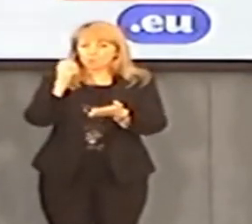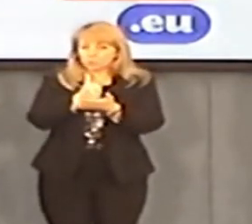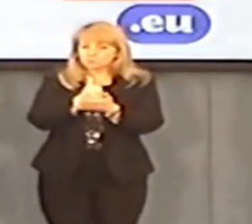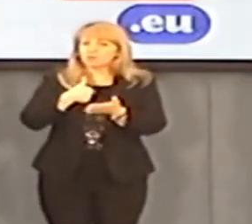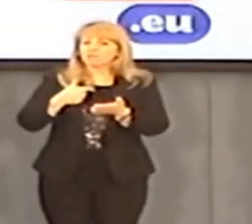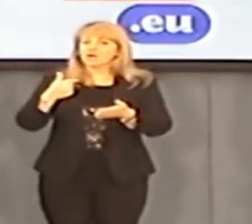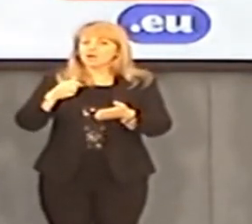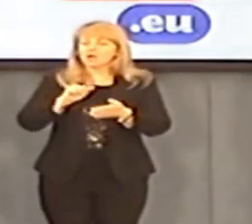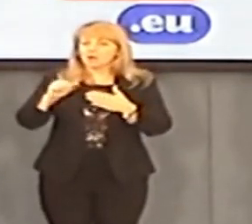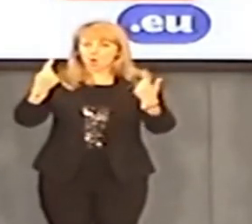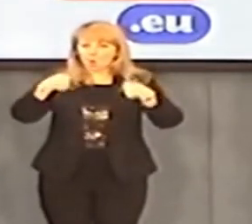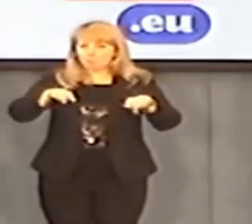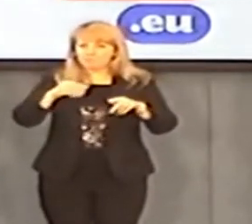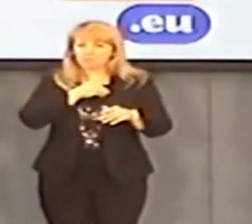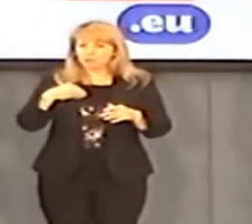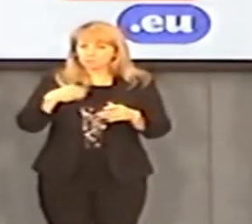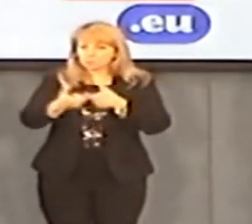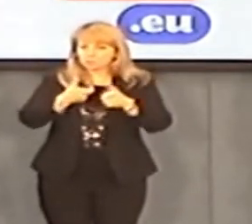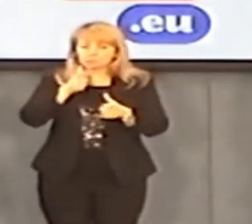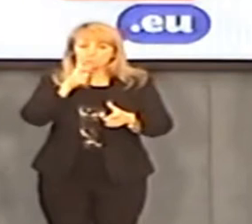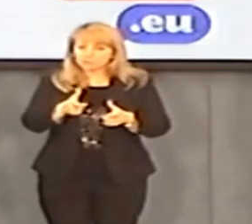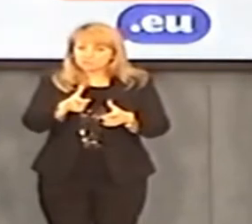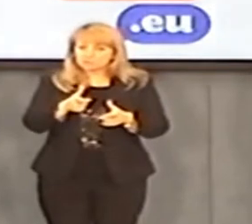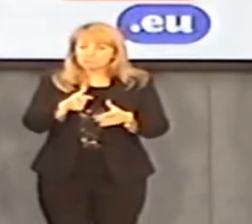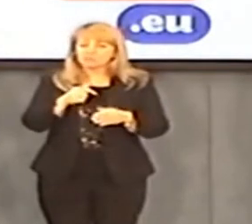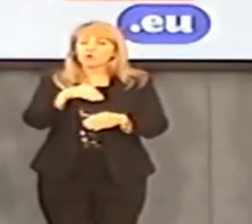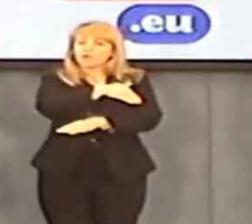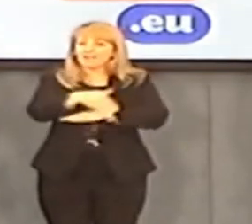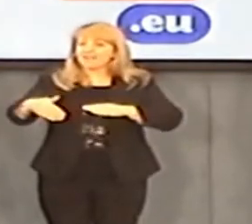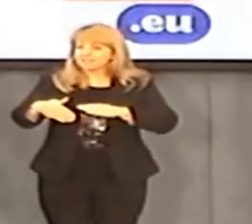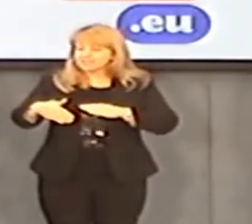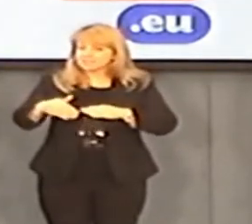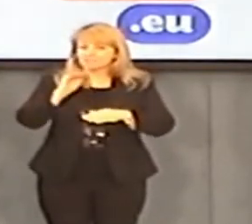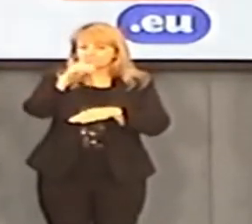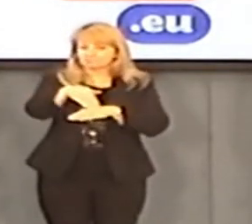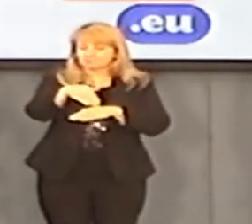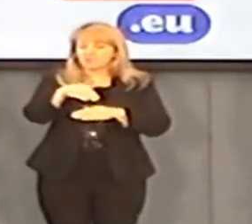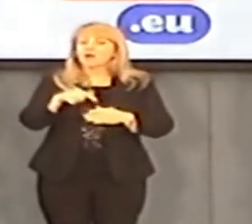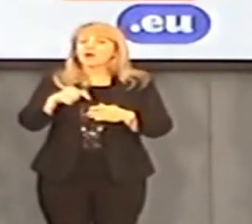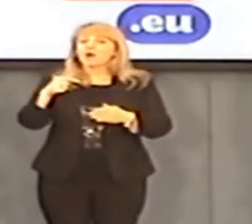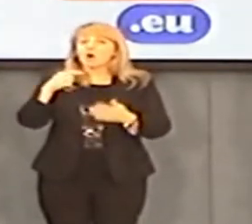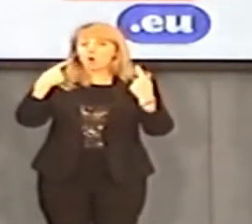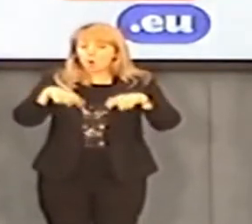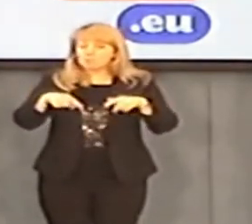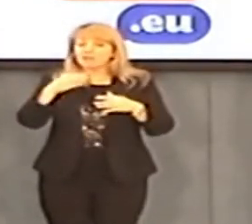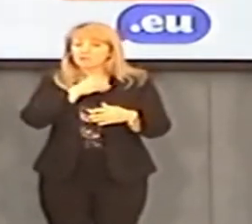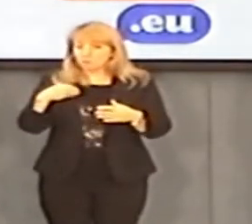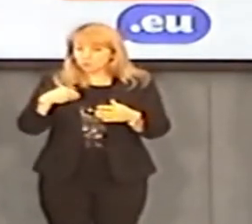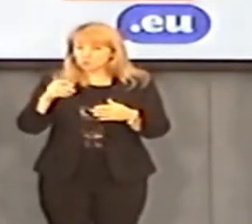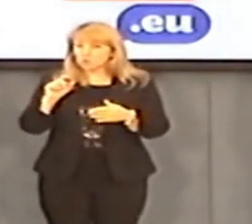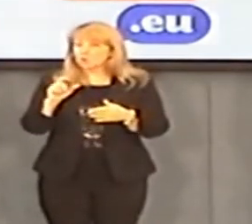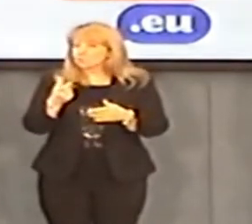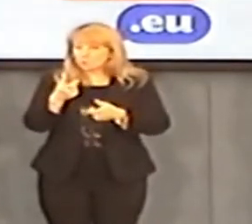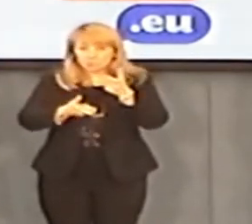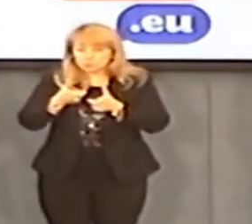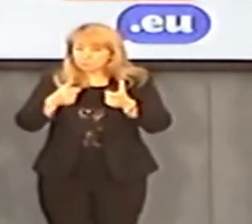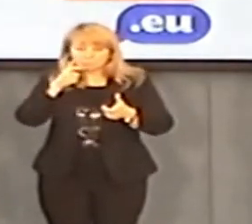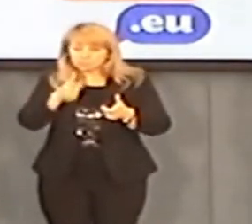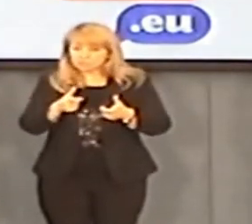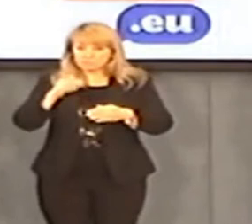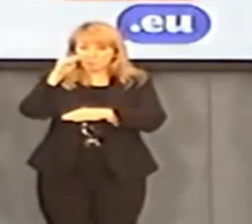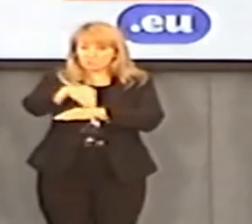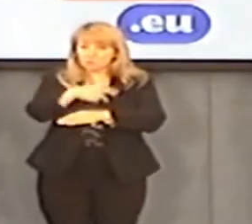ustawa, która stosuje się do obywatela polskiego, który popełnił przestępstwo za granicą. W myśl tego prawa